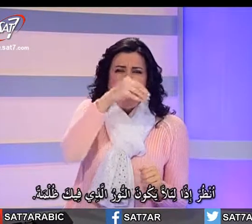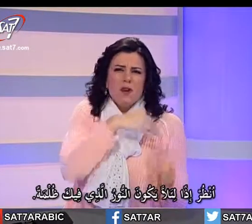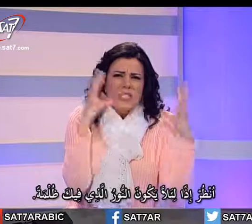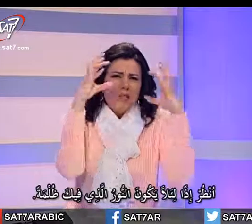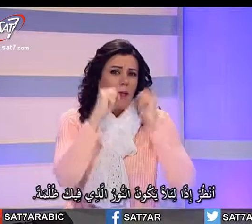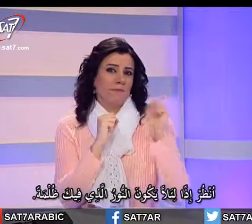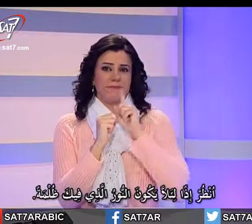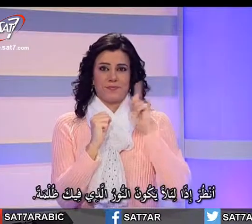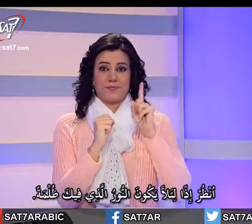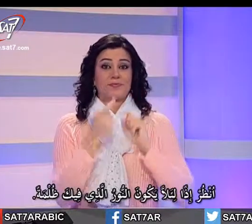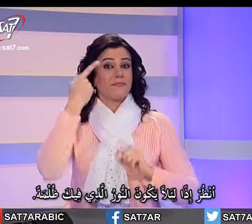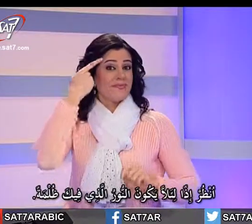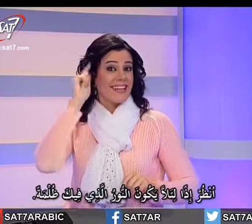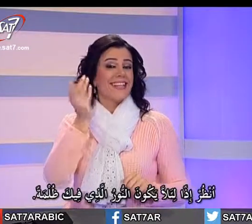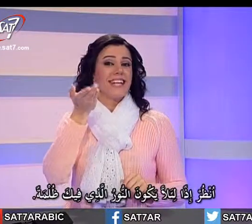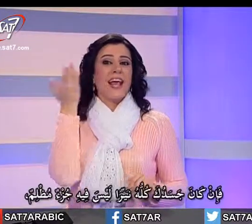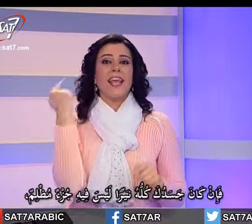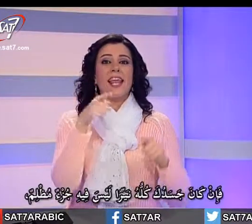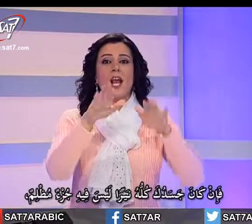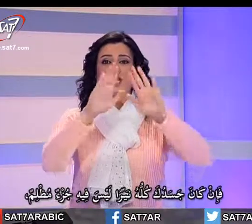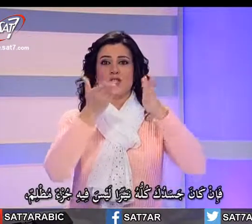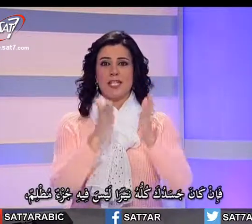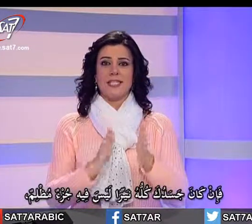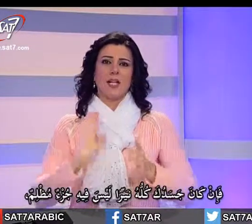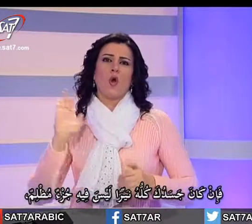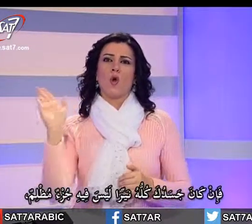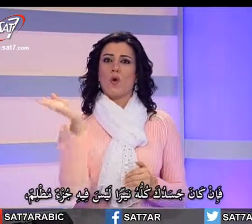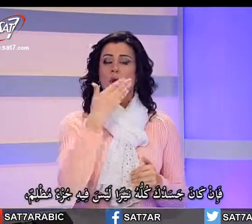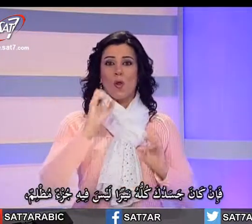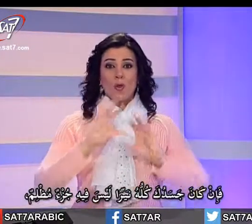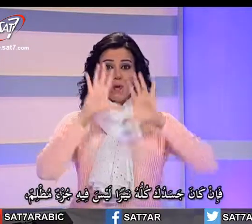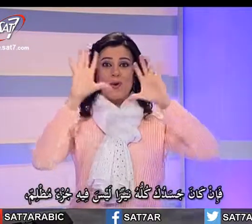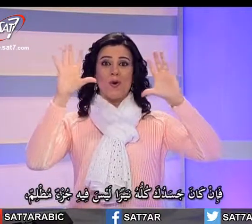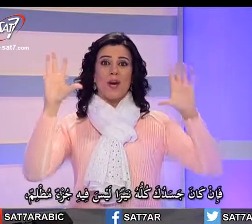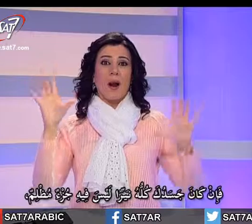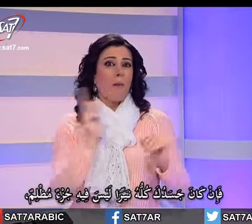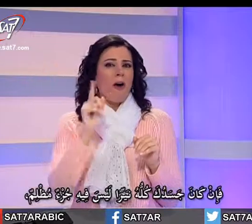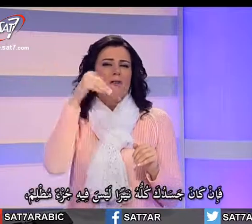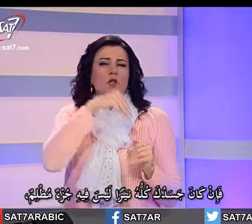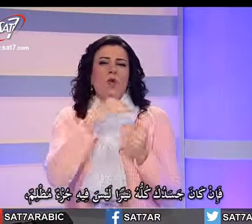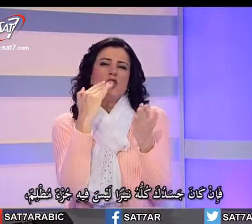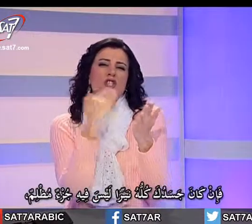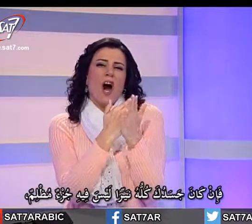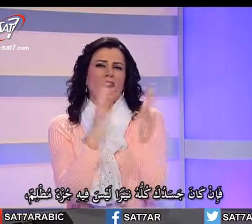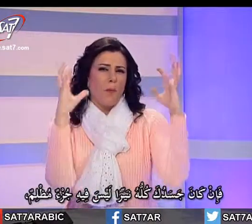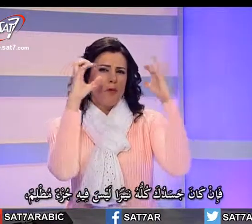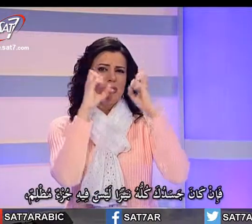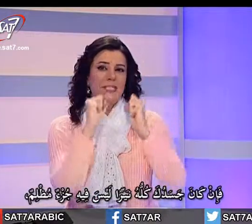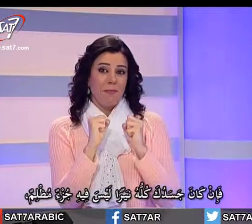الذي فيك ظلمة فإن كان جسدك كله نيراً ليس فيه جزء